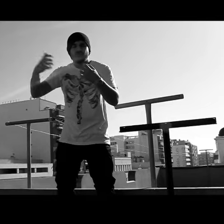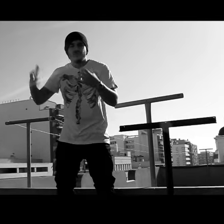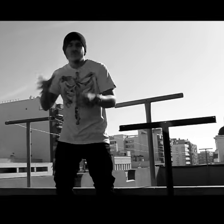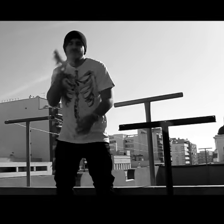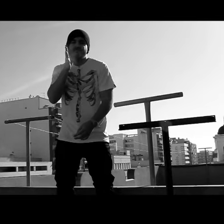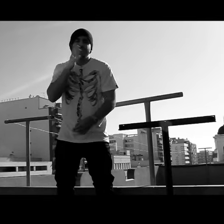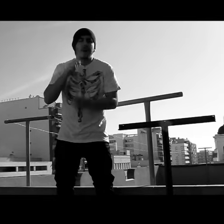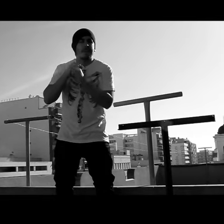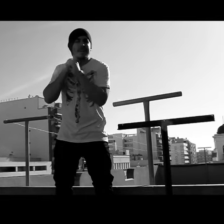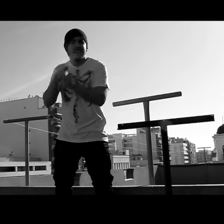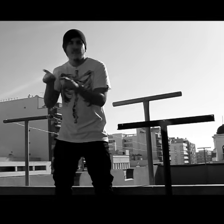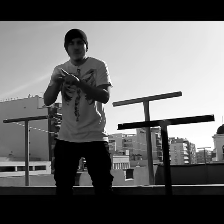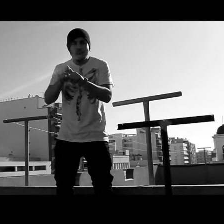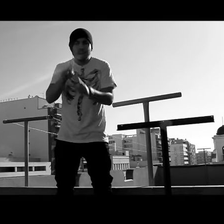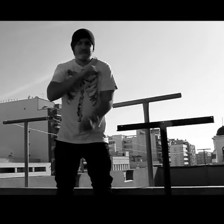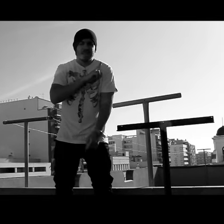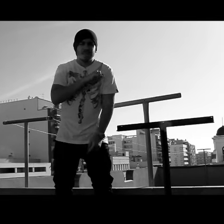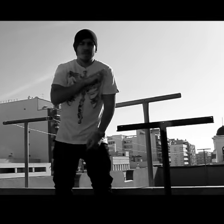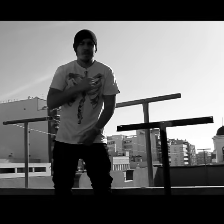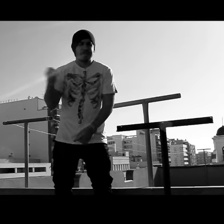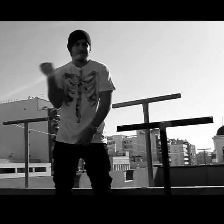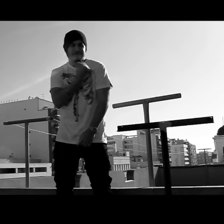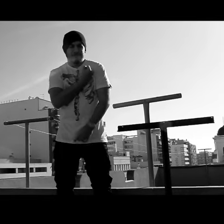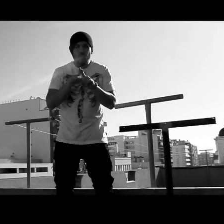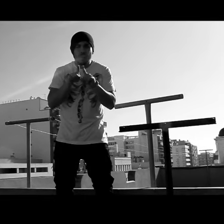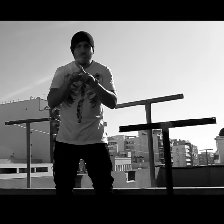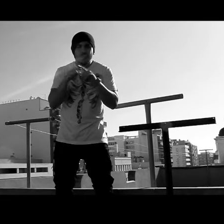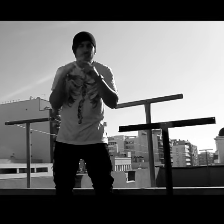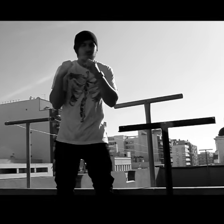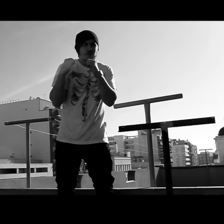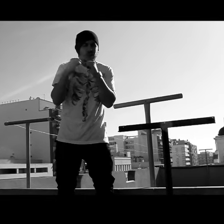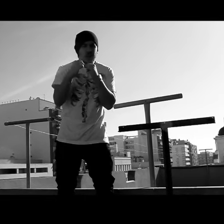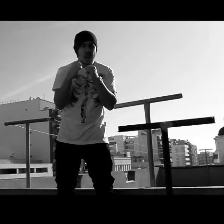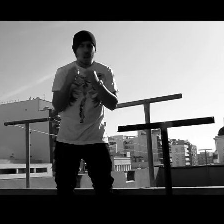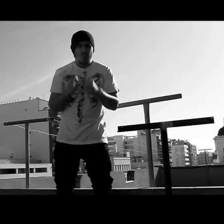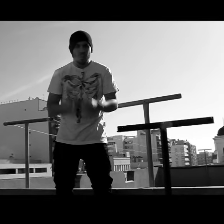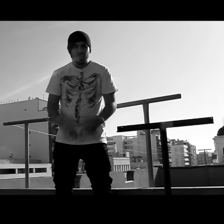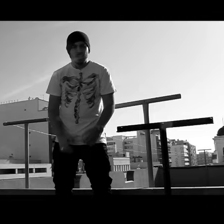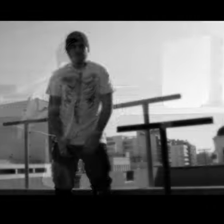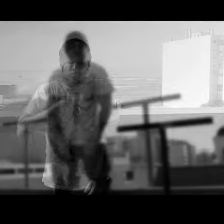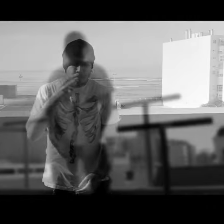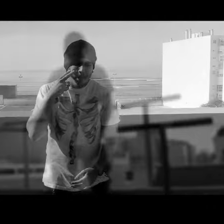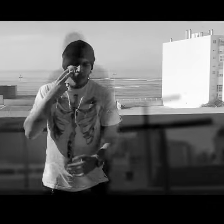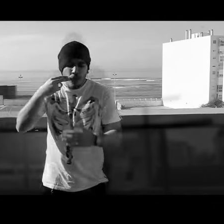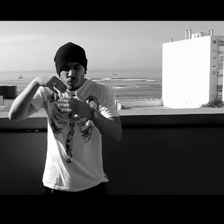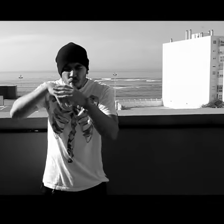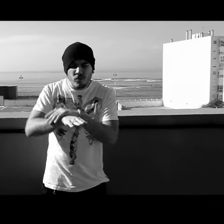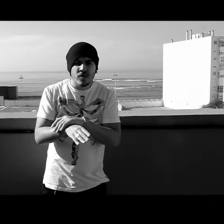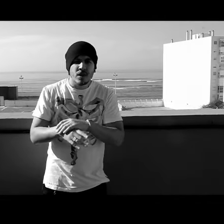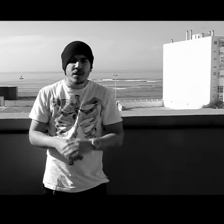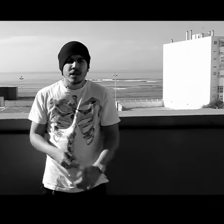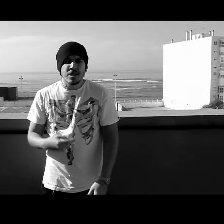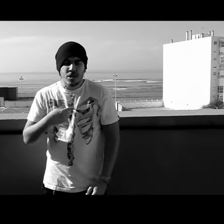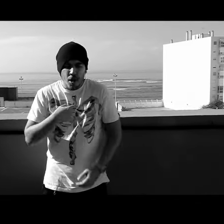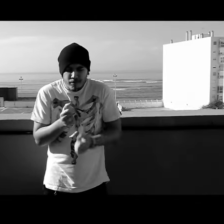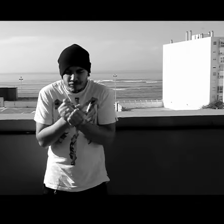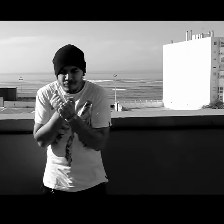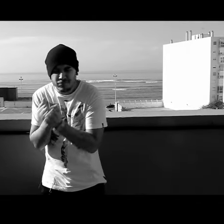fraseo Que me engancha como el sexo y me mata como el boxeo He enterrado el miedo en un orfeo Preso del